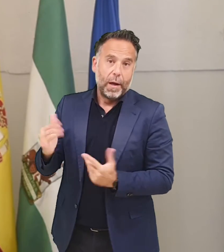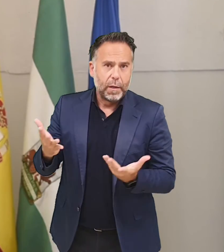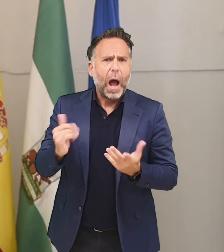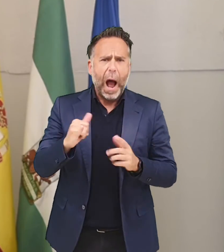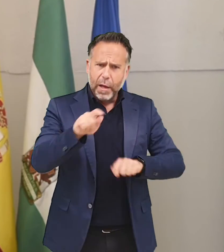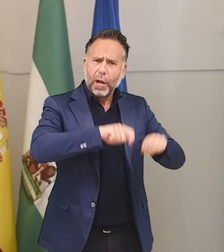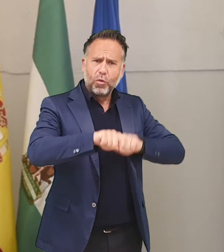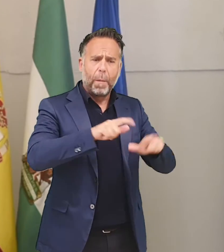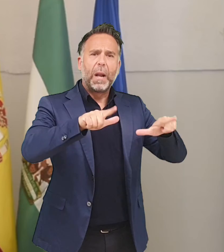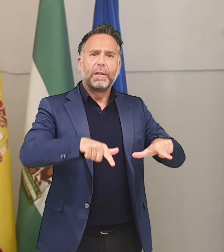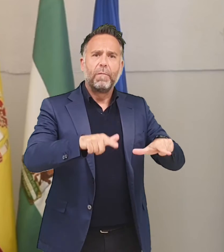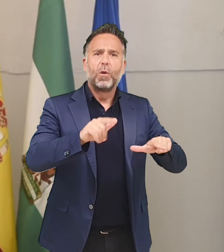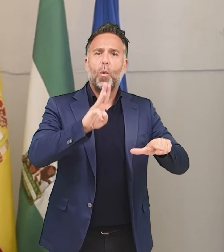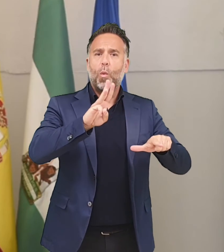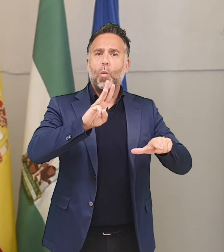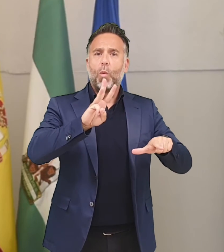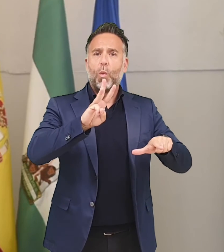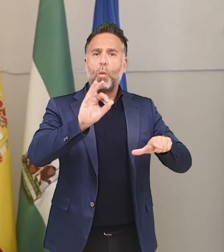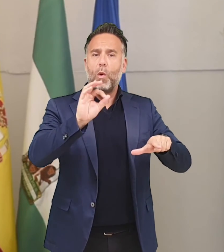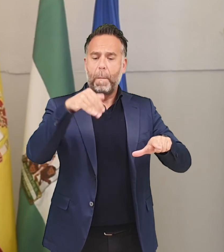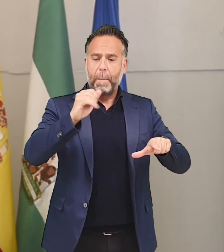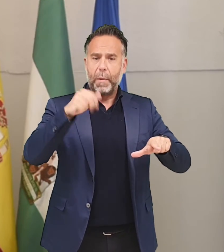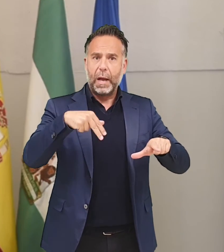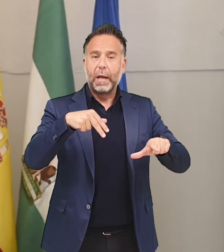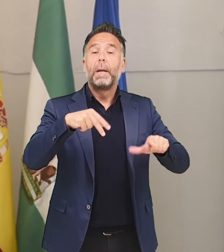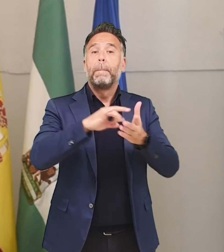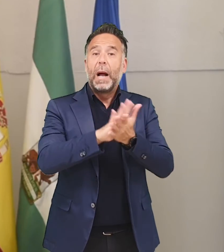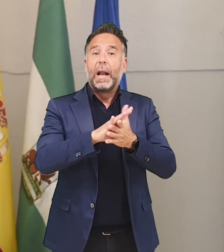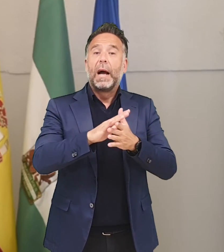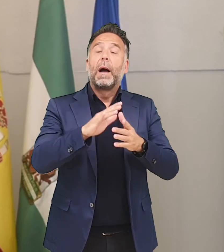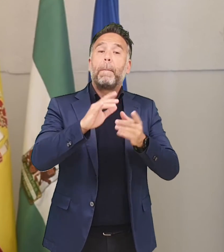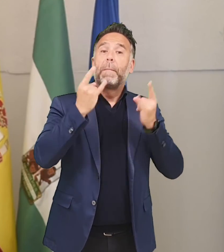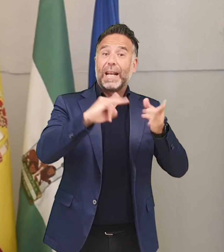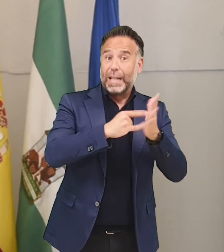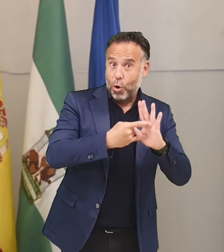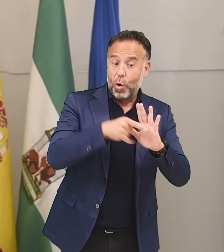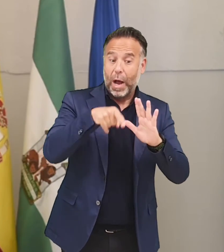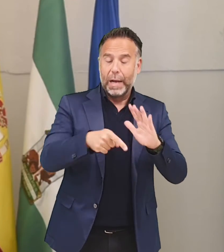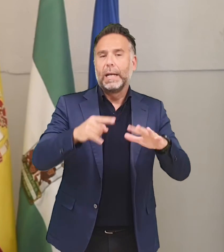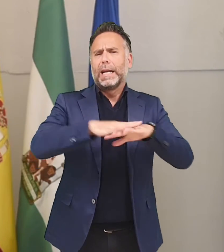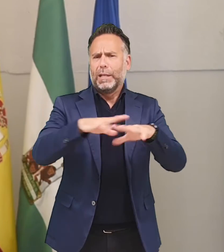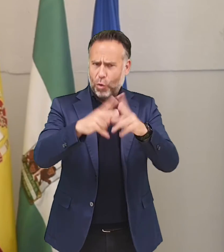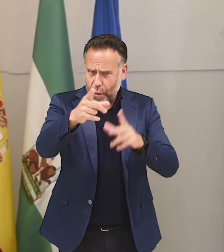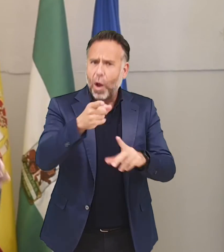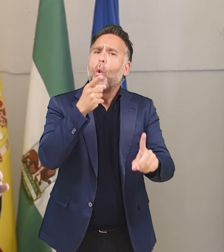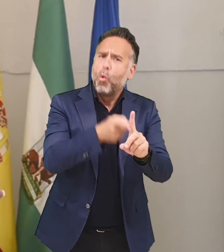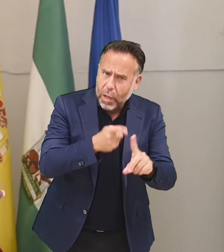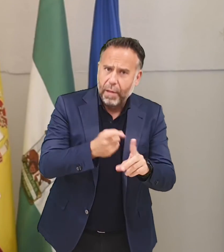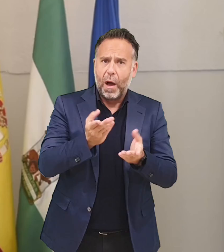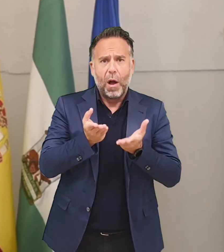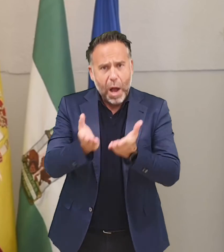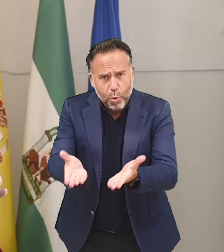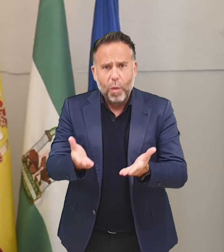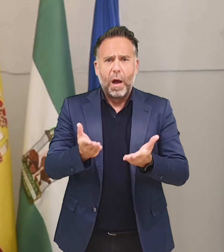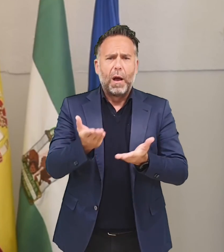está ahí. Y hay una plataforma creada por Women in Malaga Tech Park para ayudar al consulado de Ucrania y a la Unión Maida que está en las redes